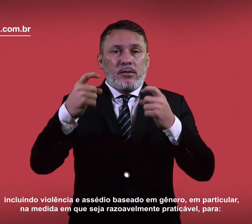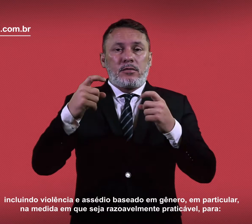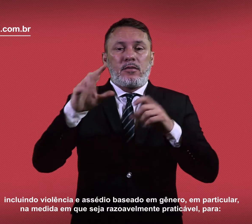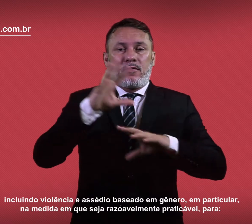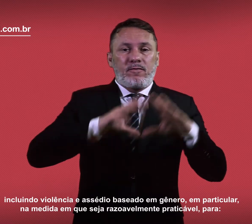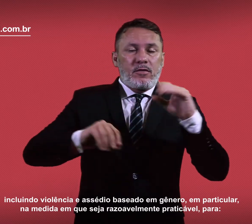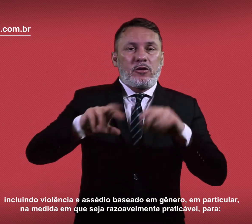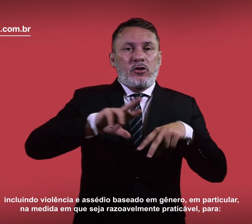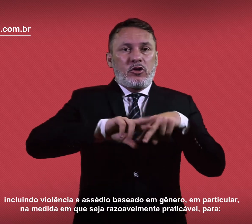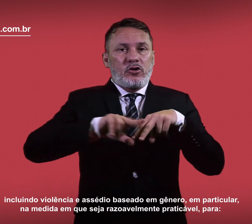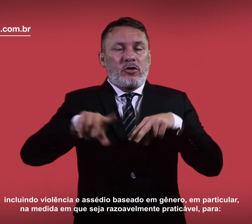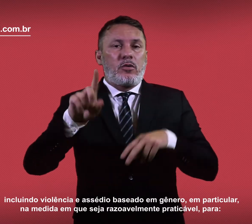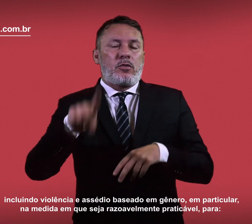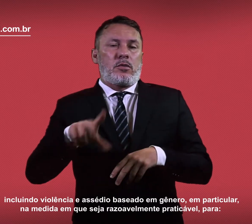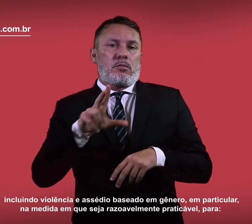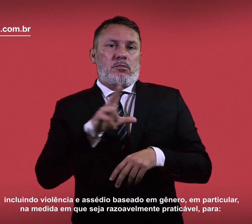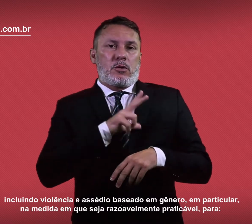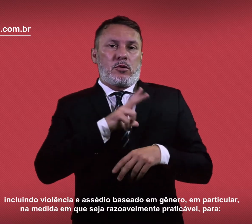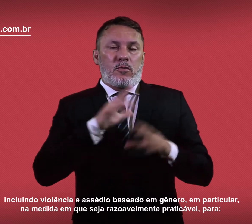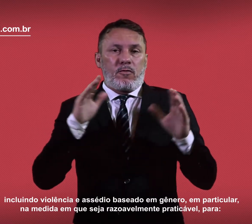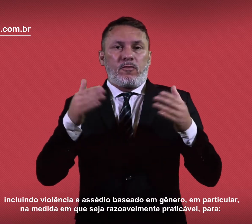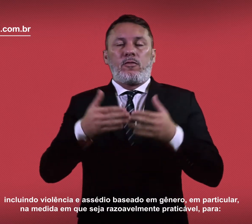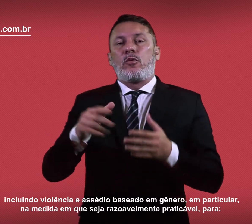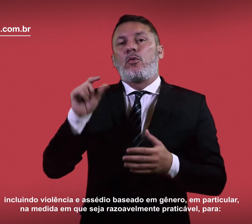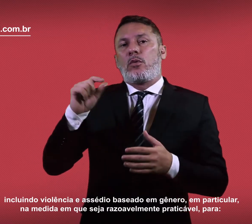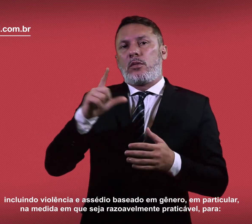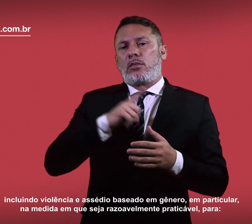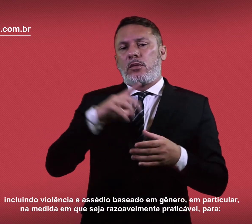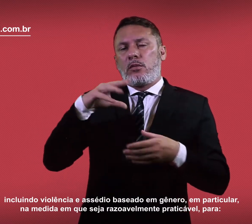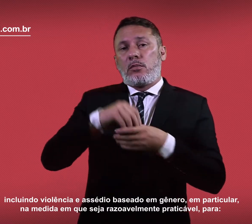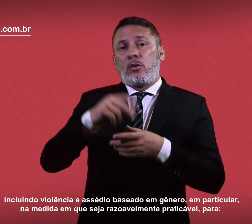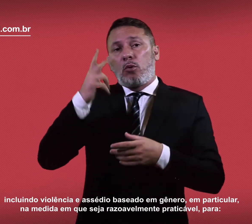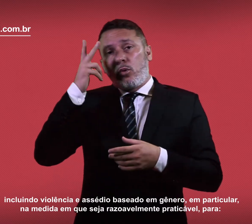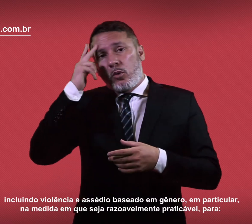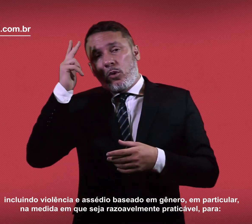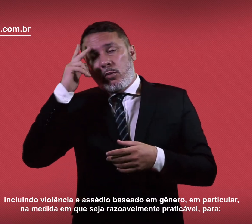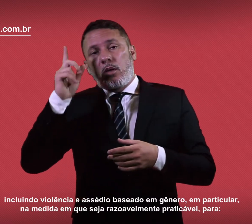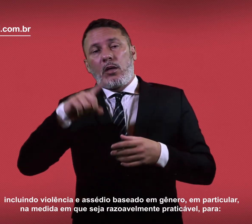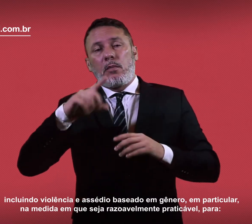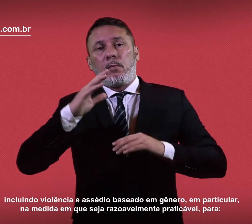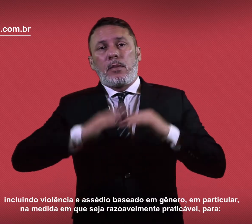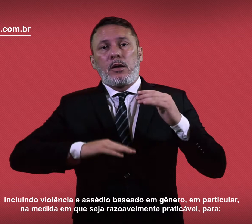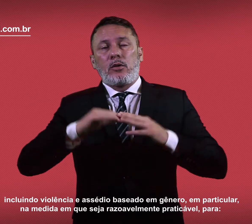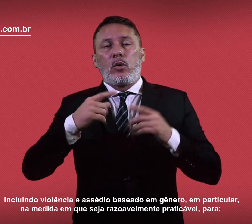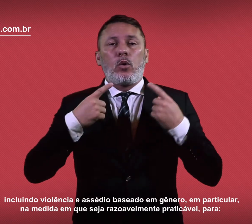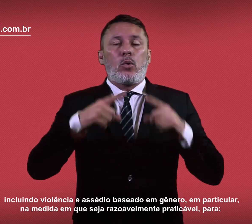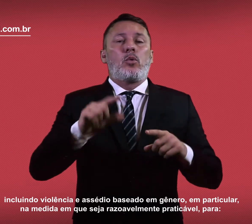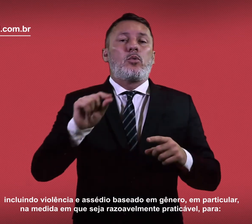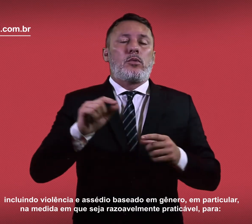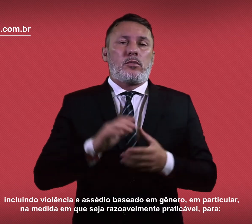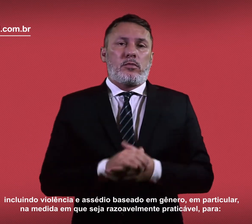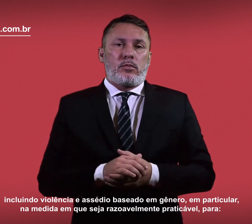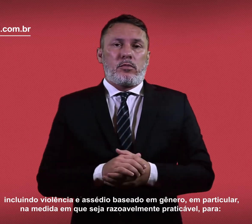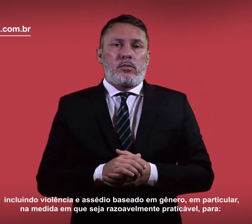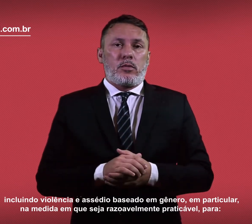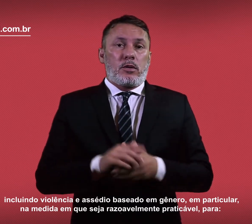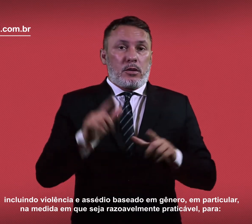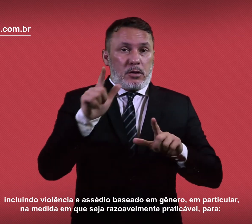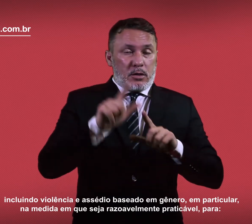assédio baseado em gênero em particular, na medida em que seja razoavelmente praticável para 2 pontos.